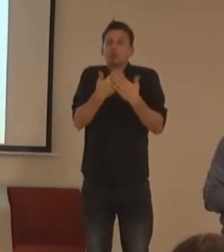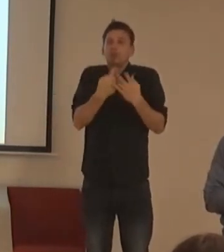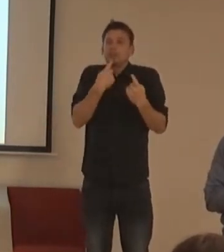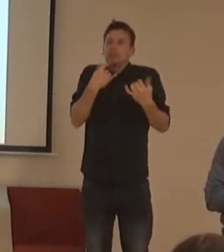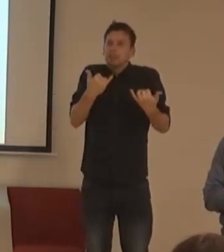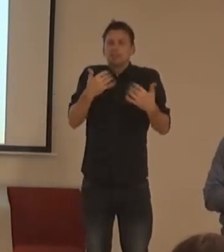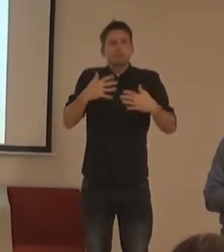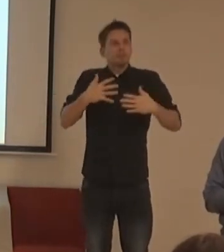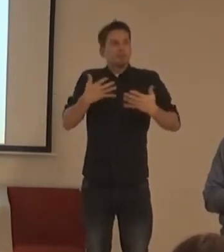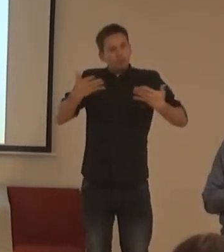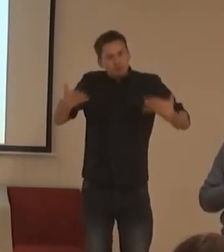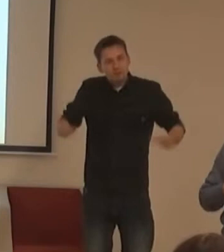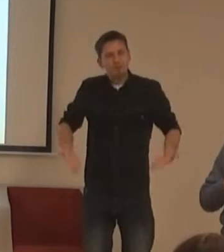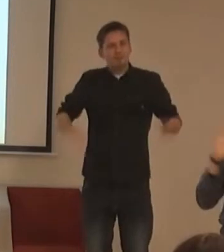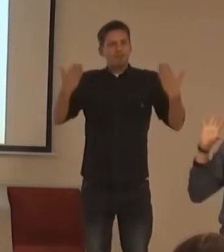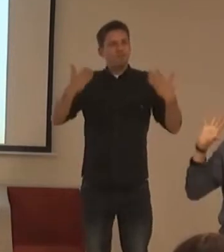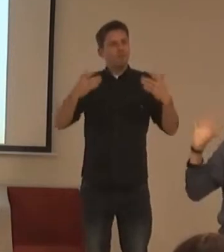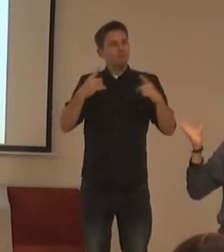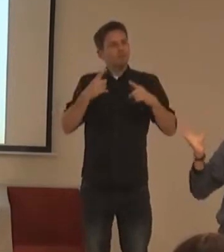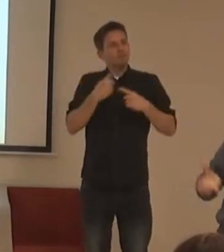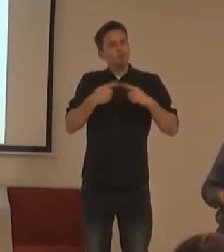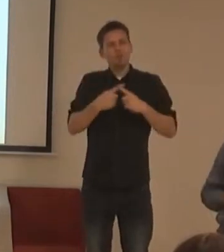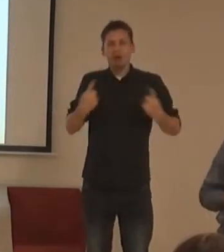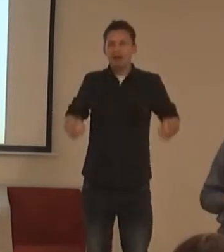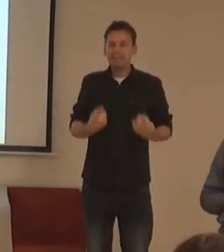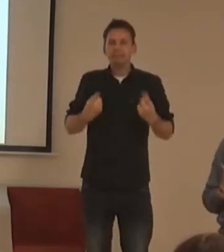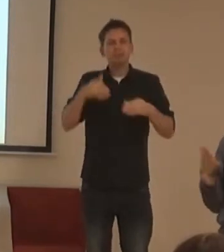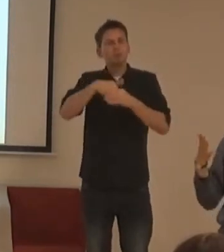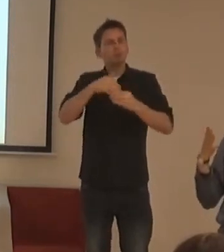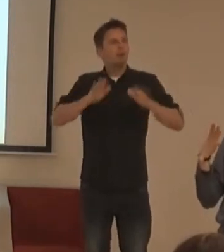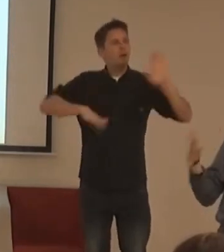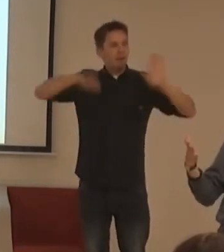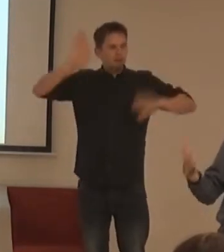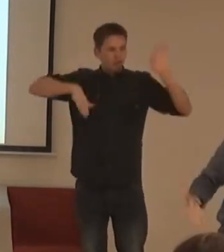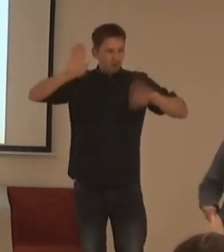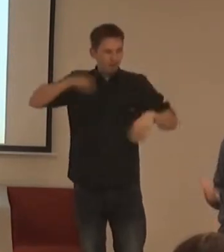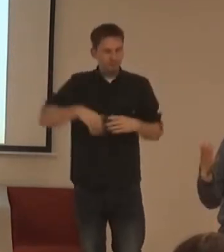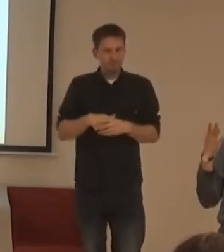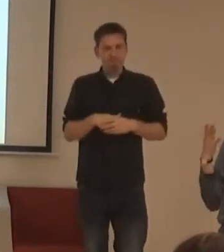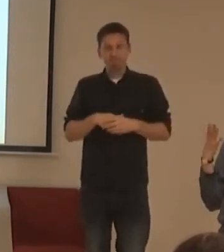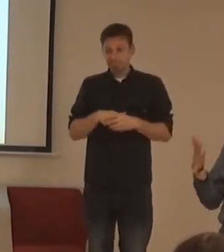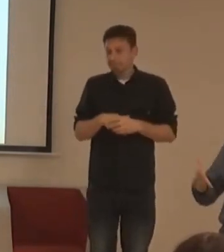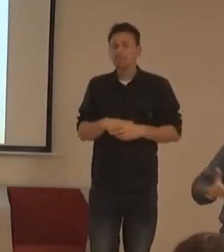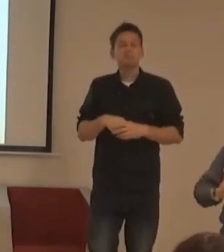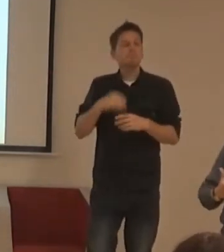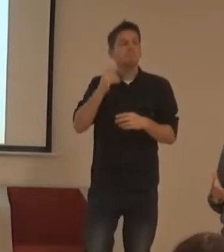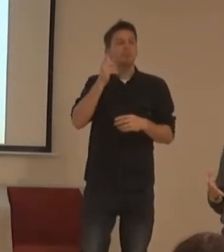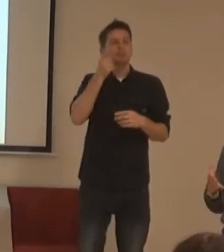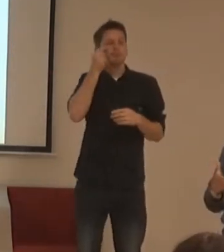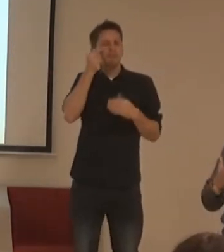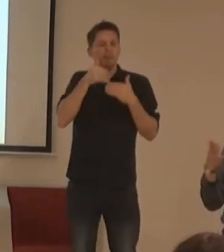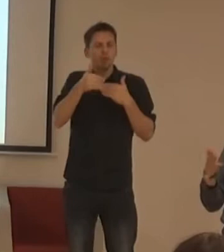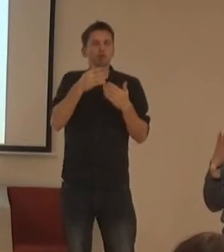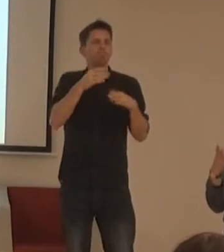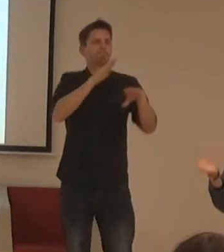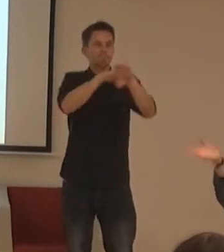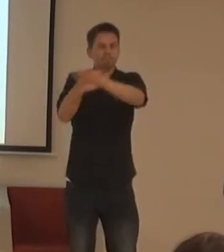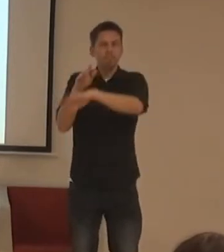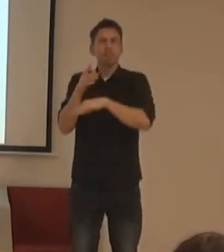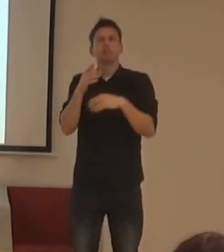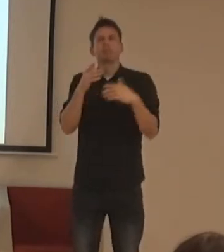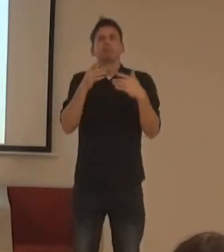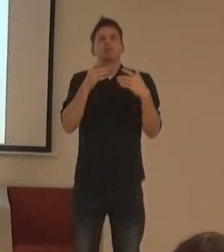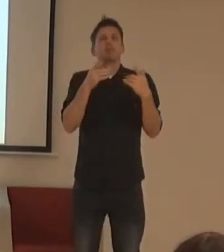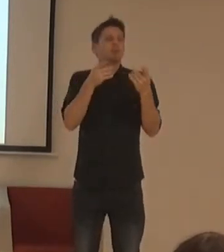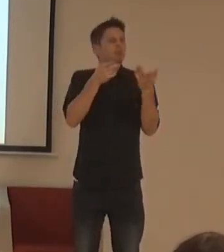živlí a zapojit vás do takového malého hlasování. Za chvilku bych vám vždycky řekla, jestli je pro vás něco